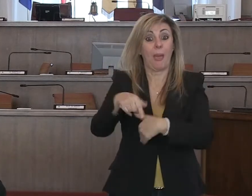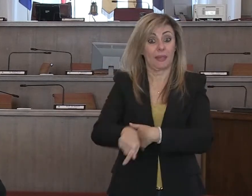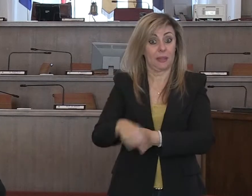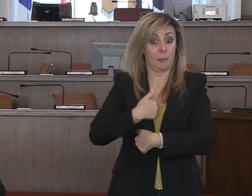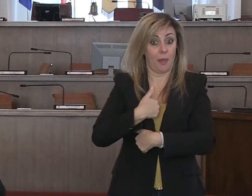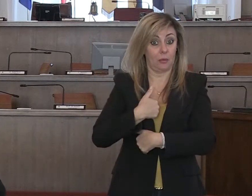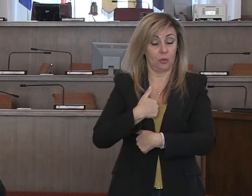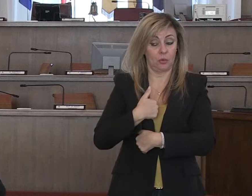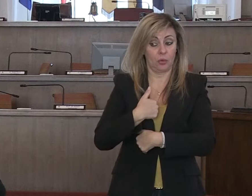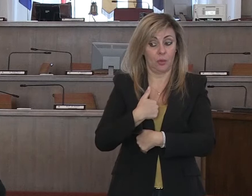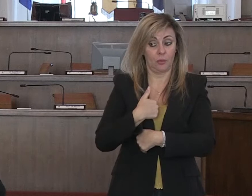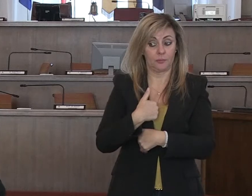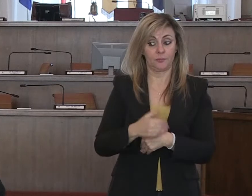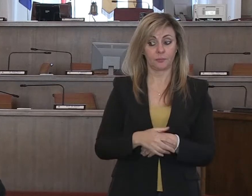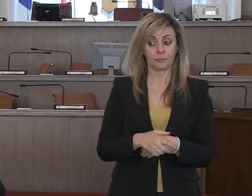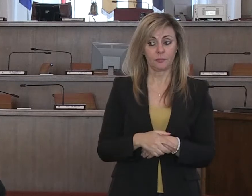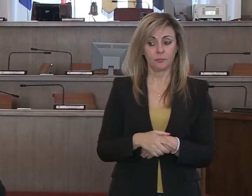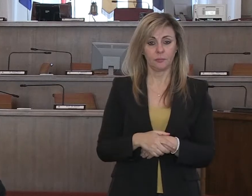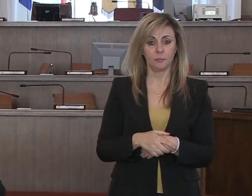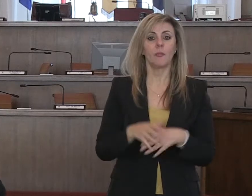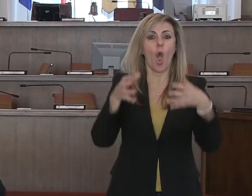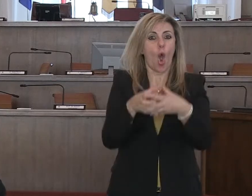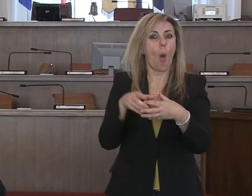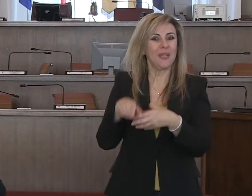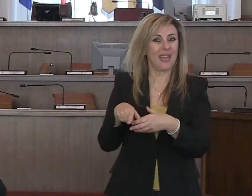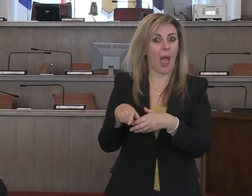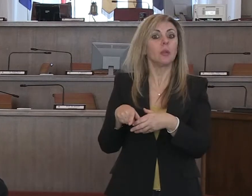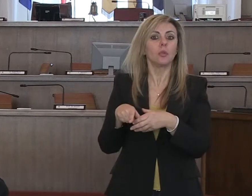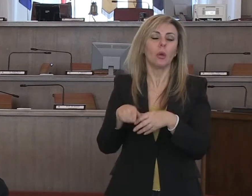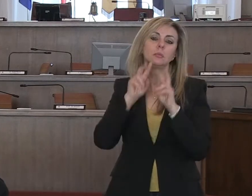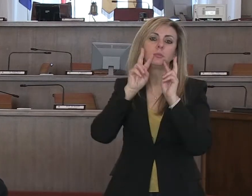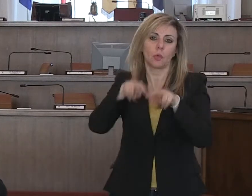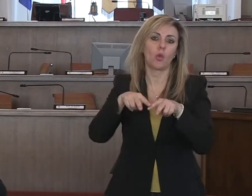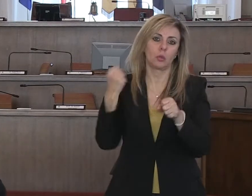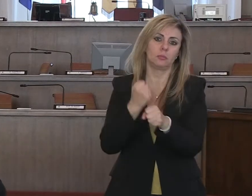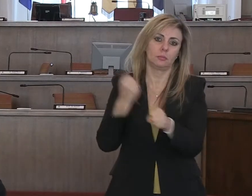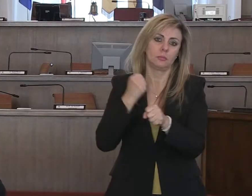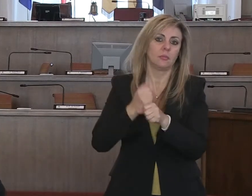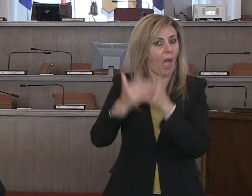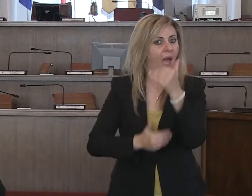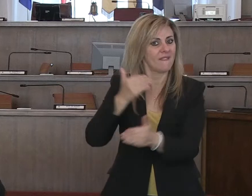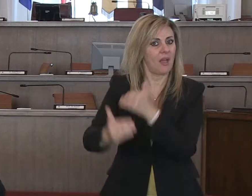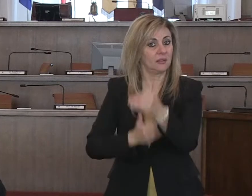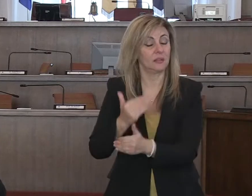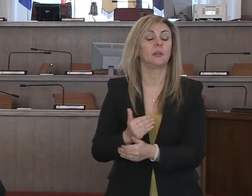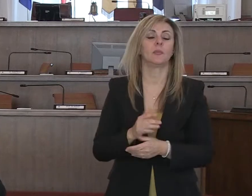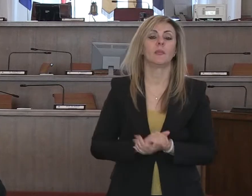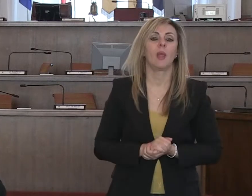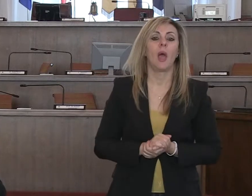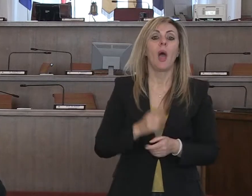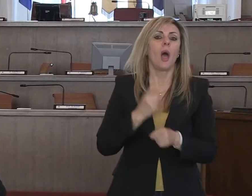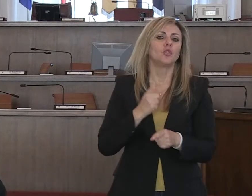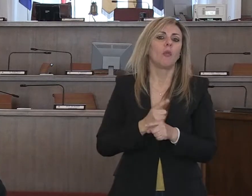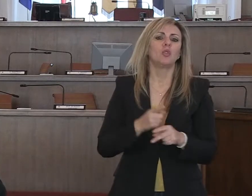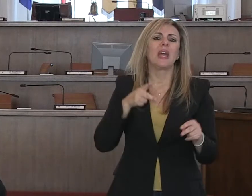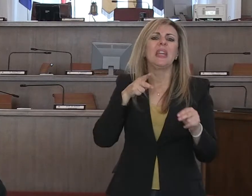comitato portiamo avanti. Abbiamo dovuto interrompere tutto ciò che è